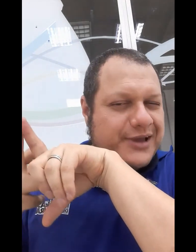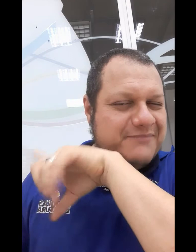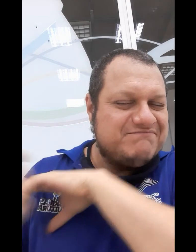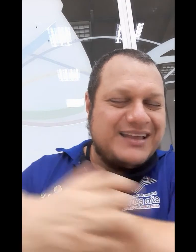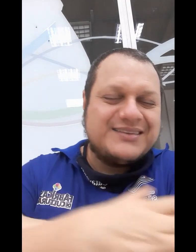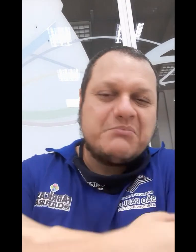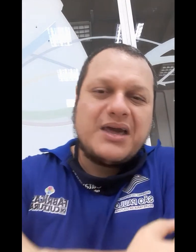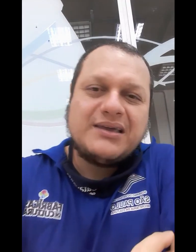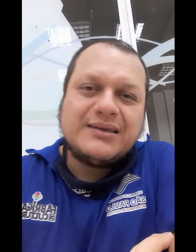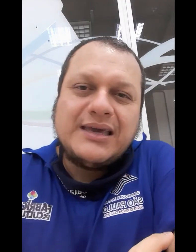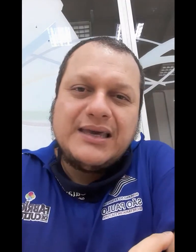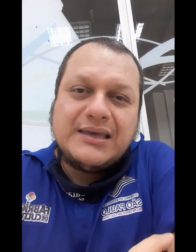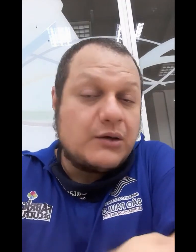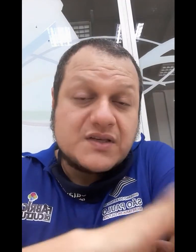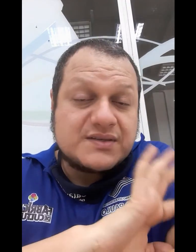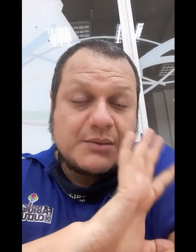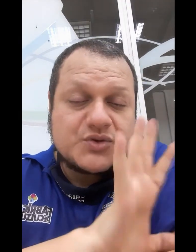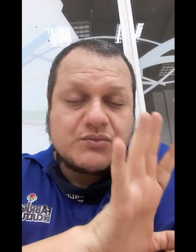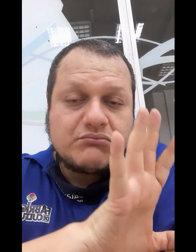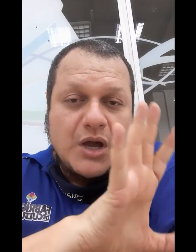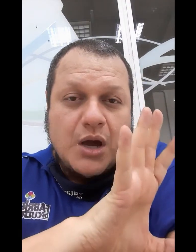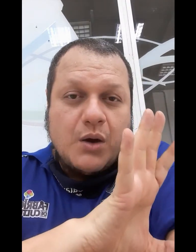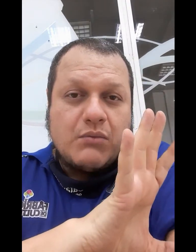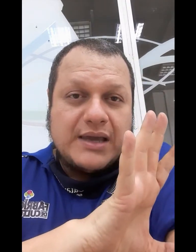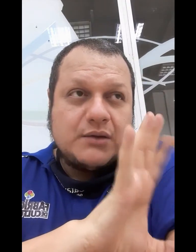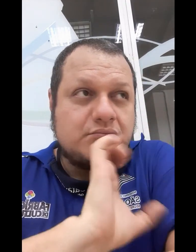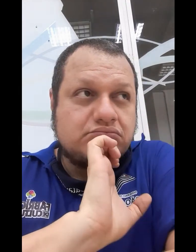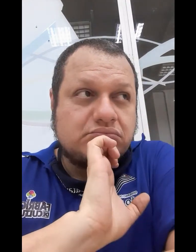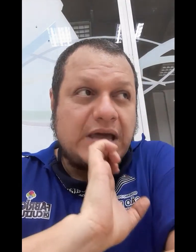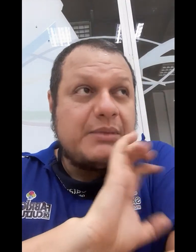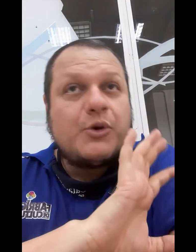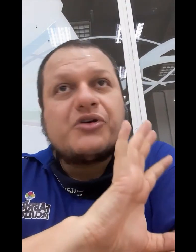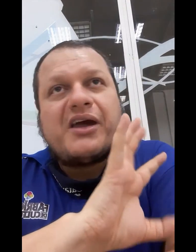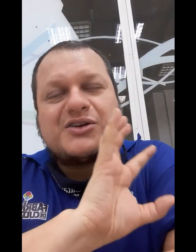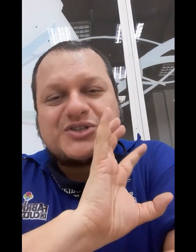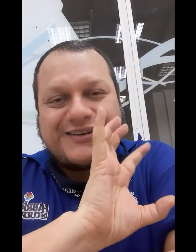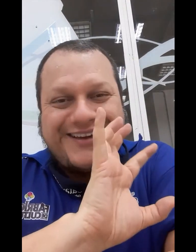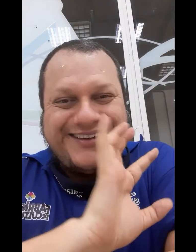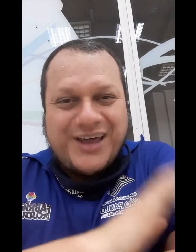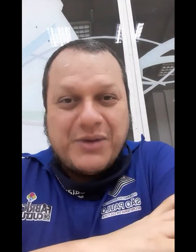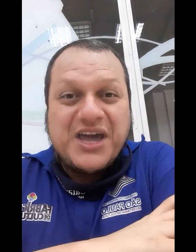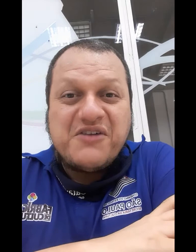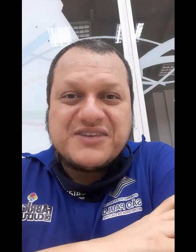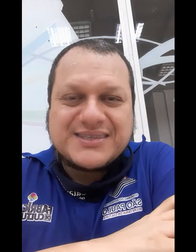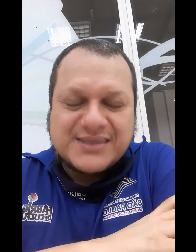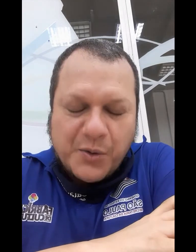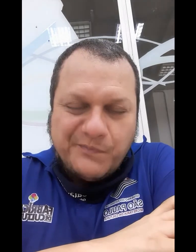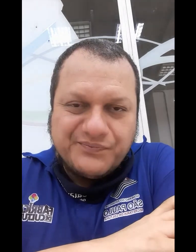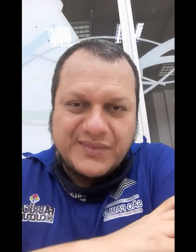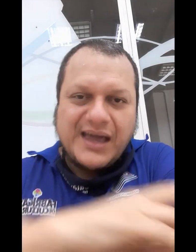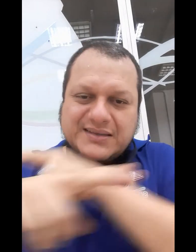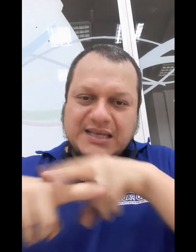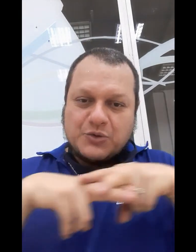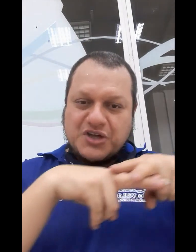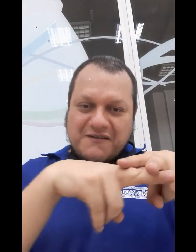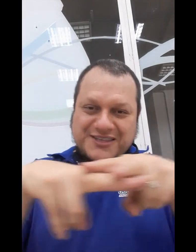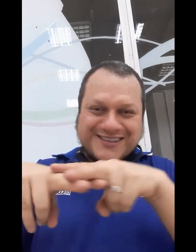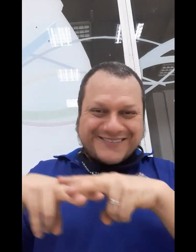né? Também. Então, nós fizemos um aí, um rememoration aí, né? Uma revisão, né? Sinal de revisão